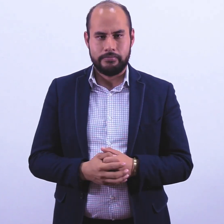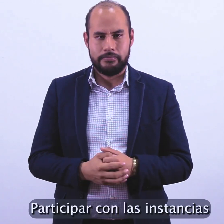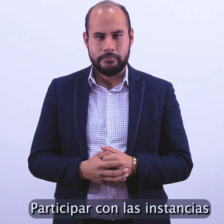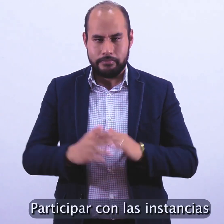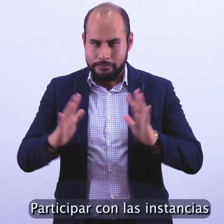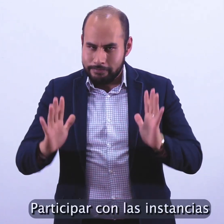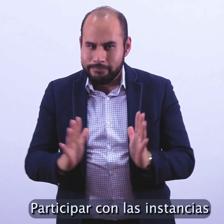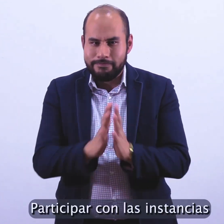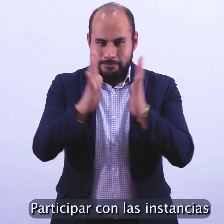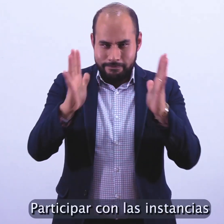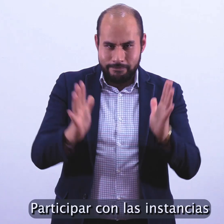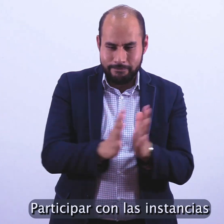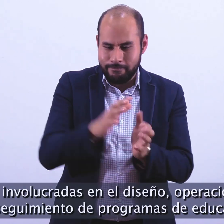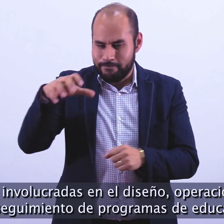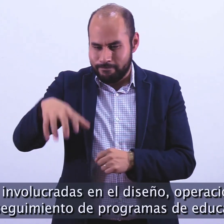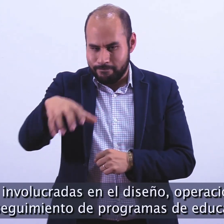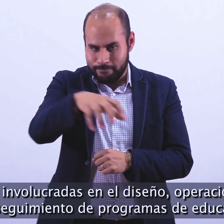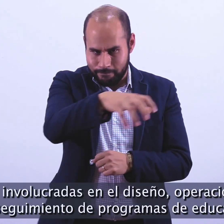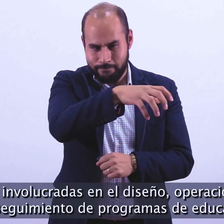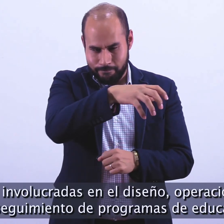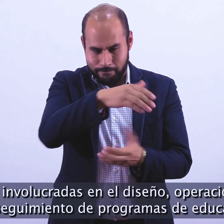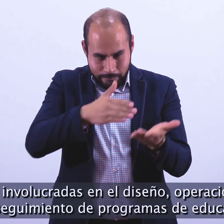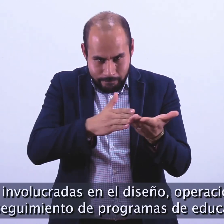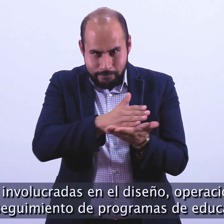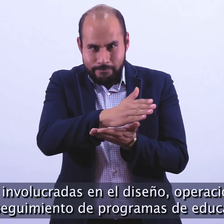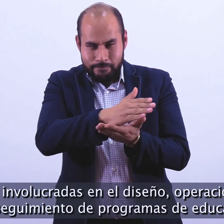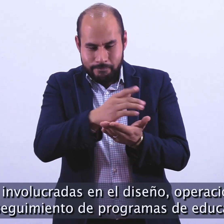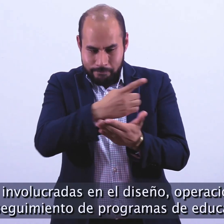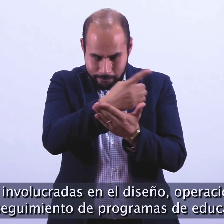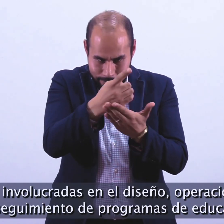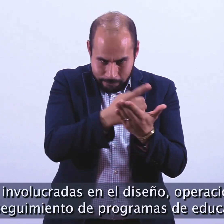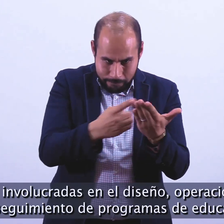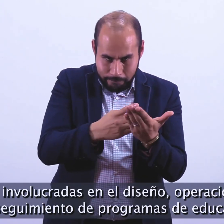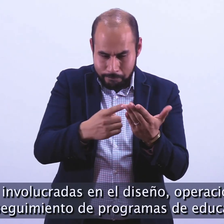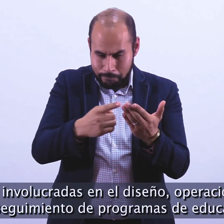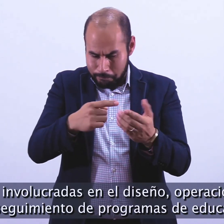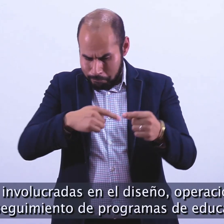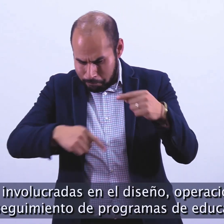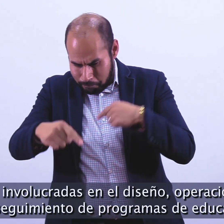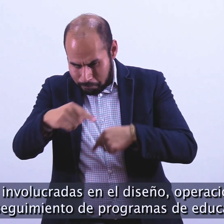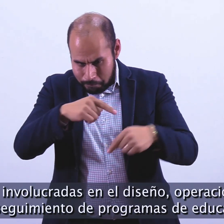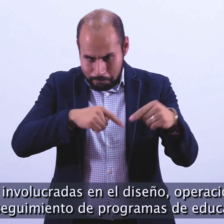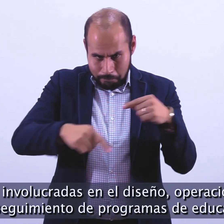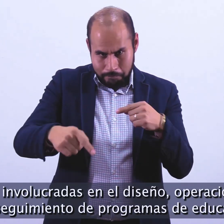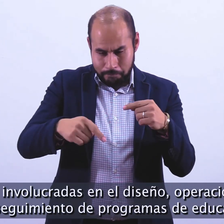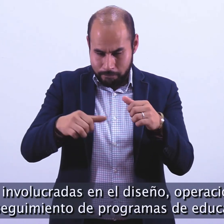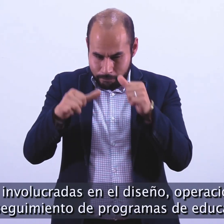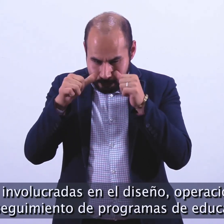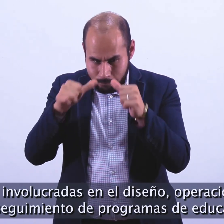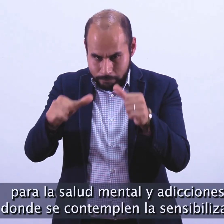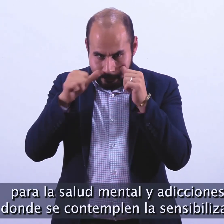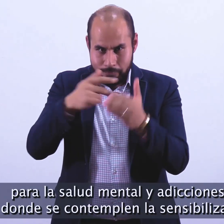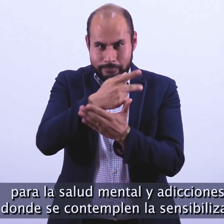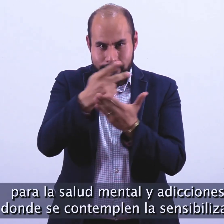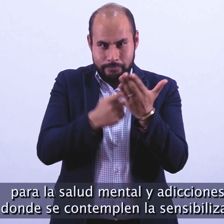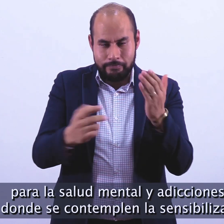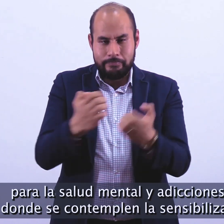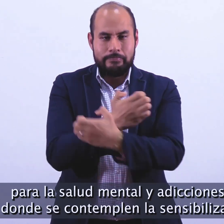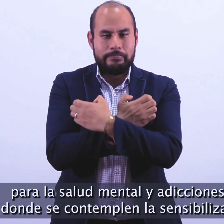Participar con las instancias involucradas en el diseño, operación y seguimiento de programas de educación para la salud mental y